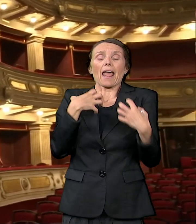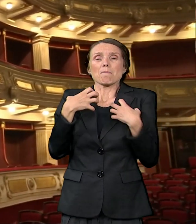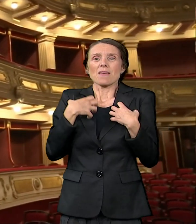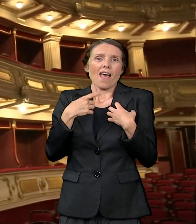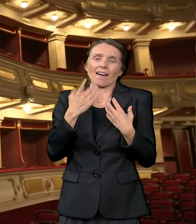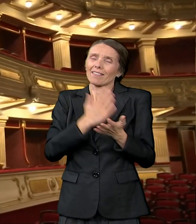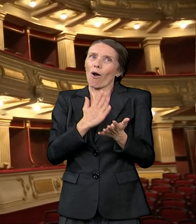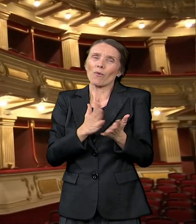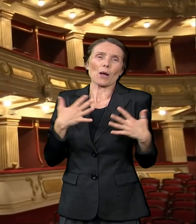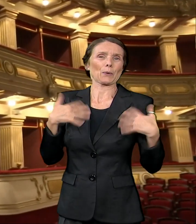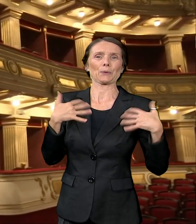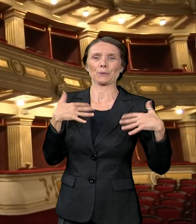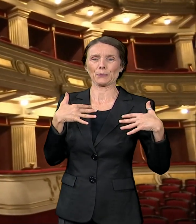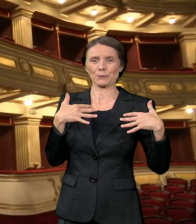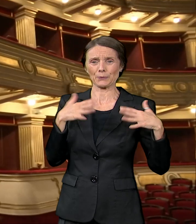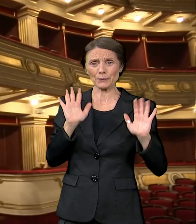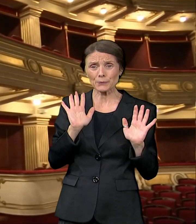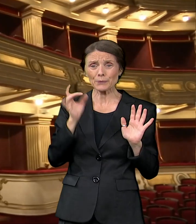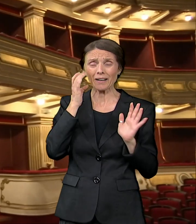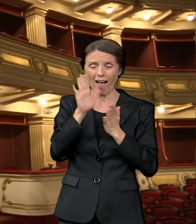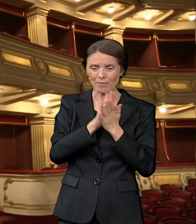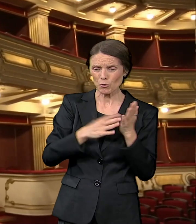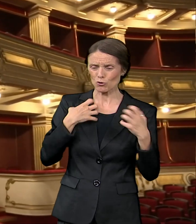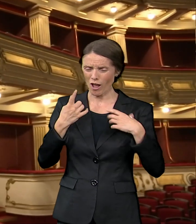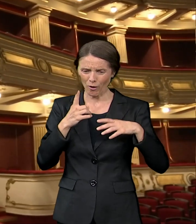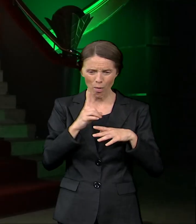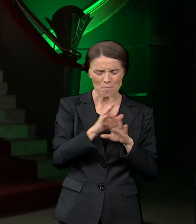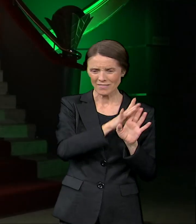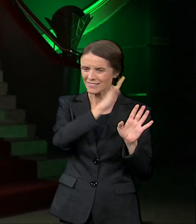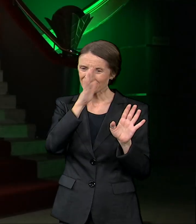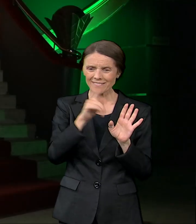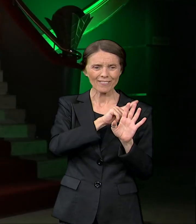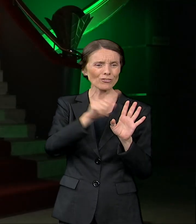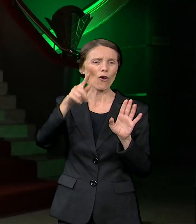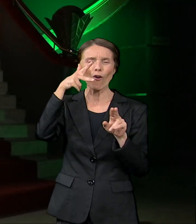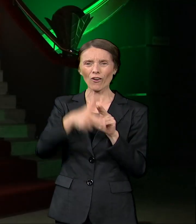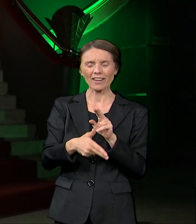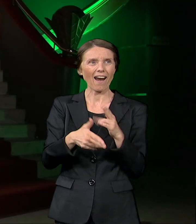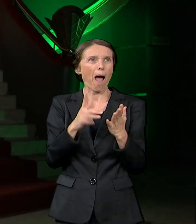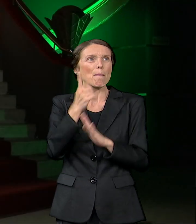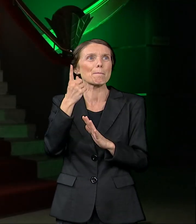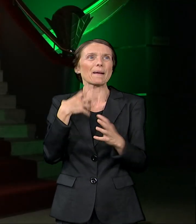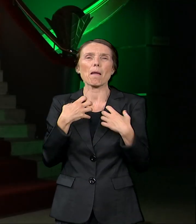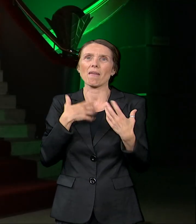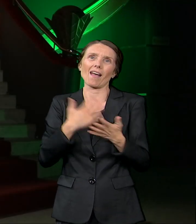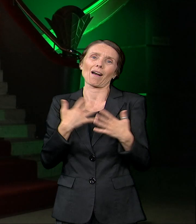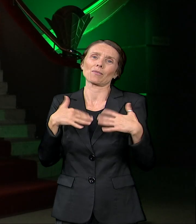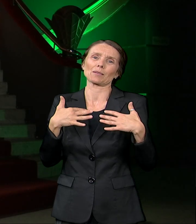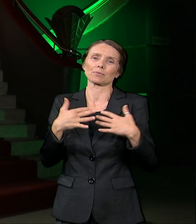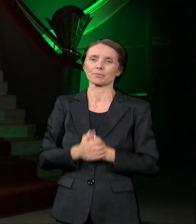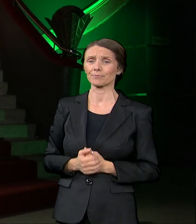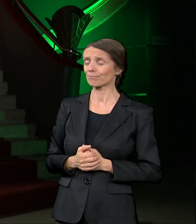poslednjeg izlaska glumca na scenu, do poslednjeg aplauza. Pozorište svugde, a to